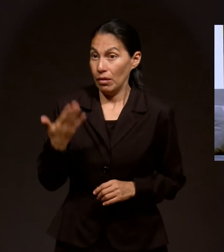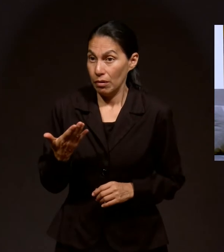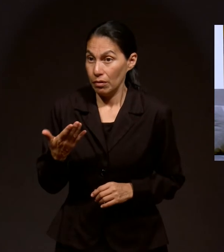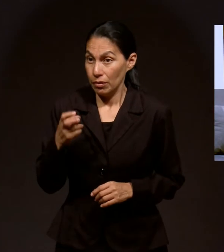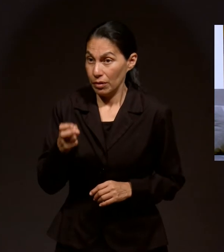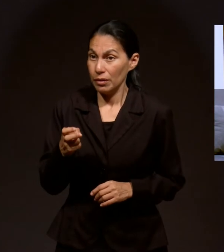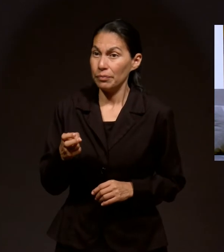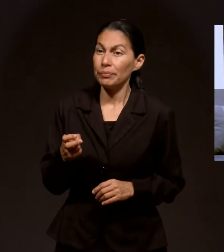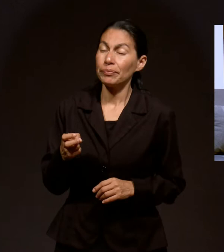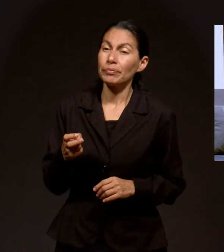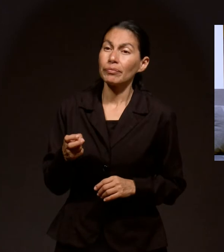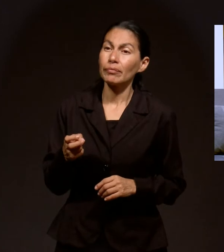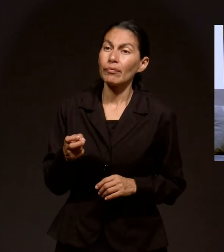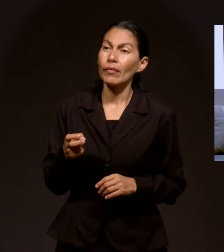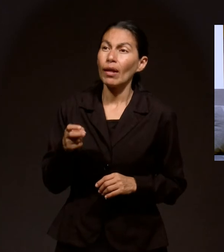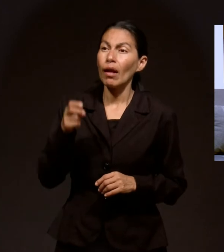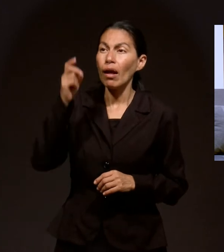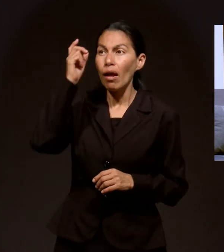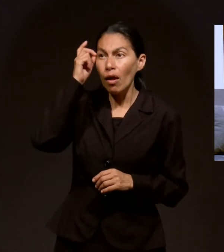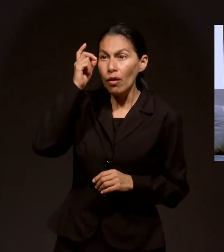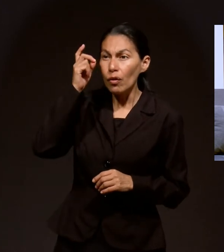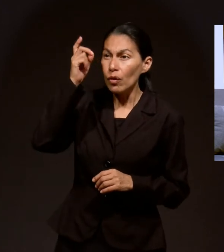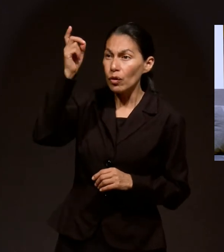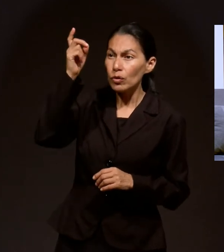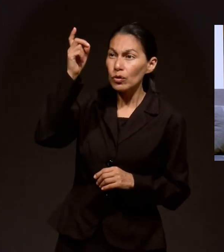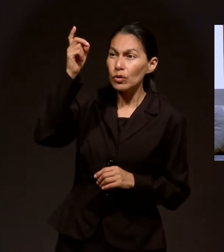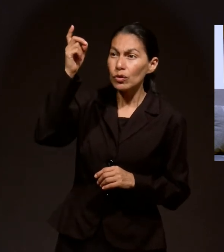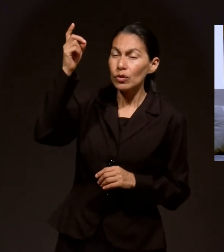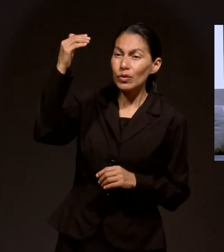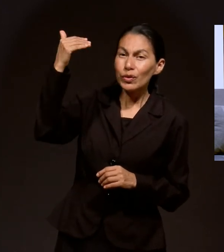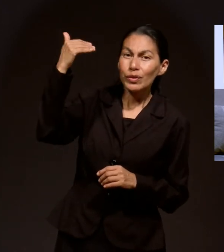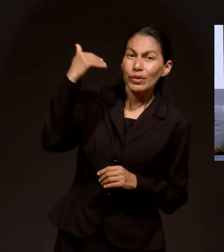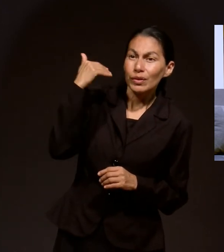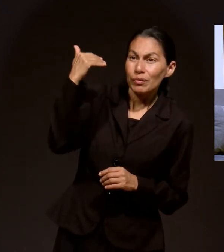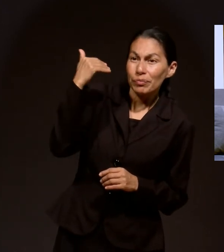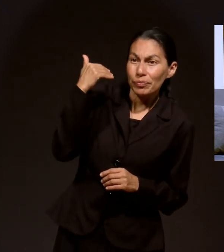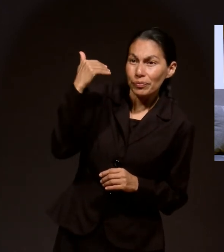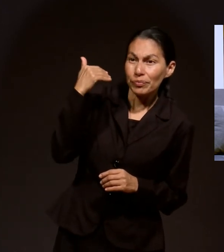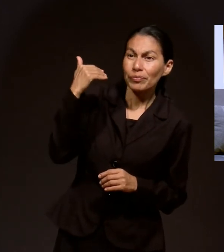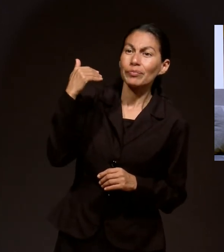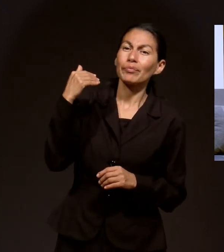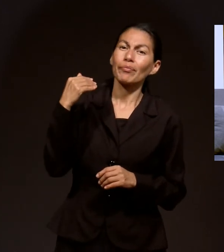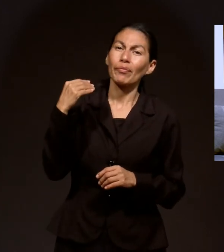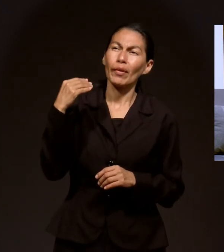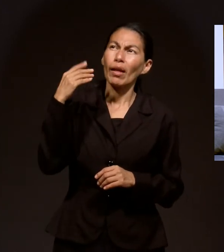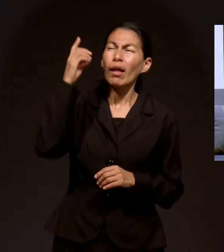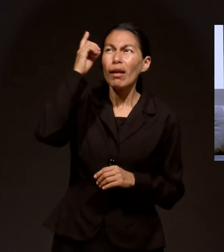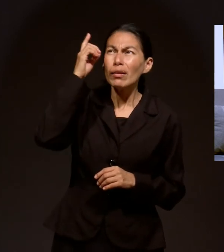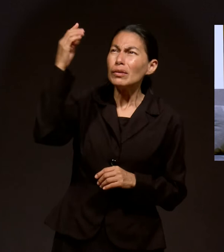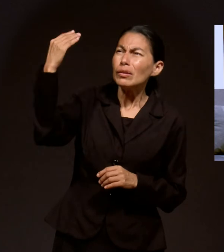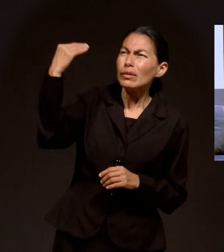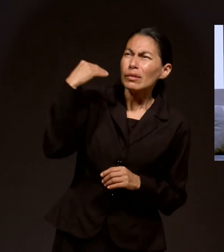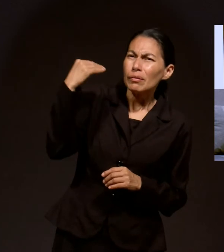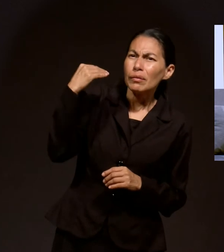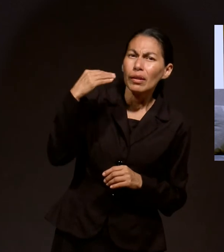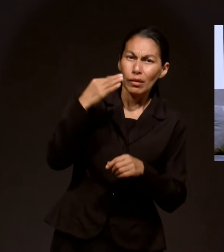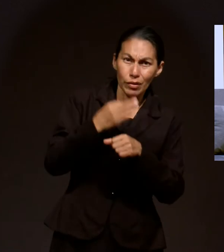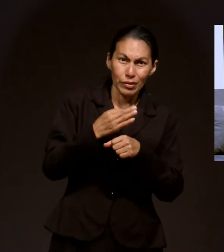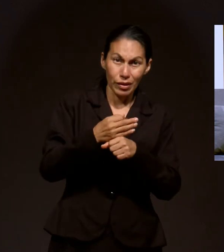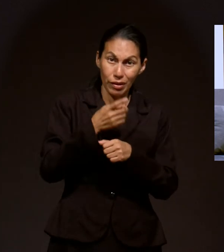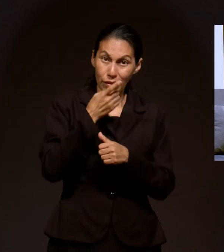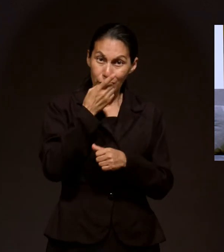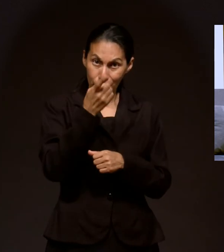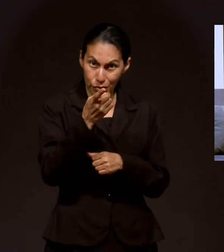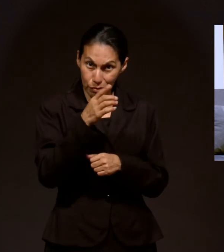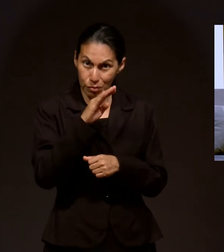Hay algo especial de Dios y es la voz que nos llama. Y yo quiero algo en especial para las